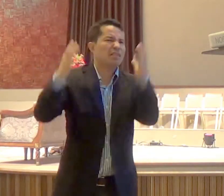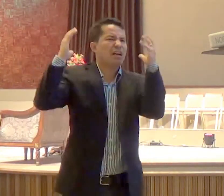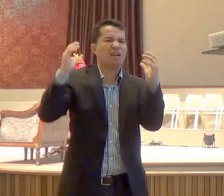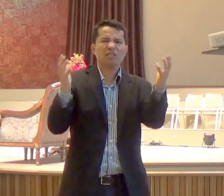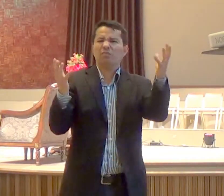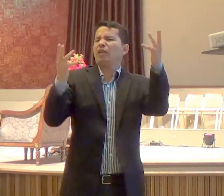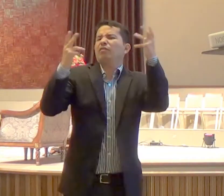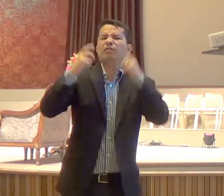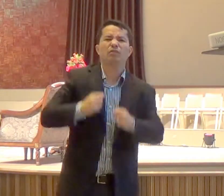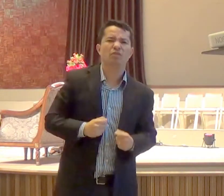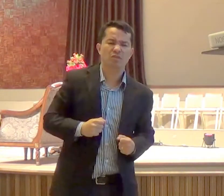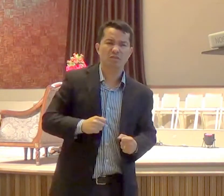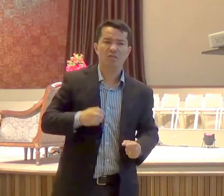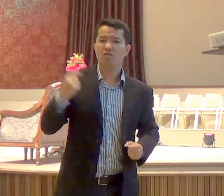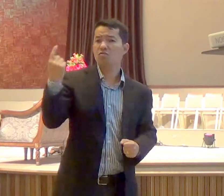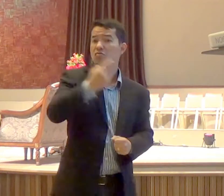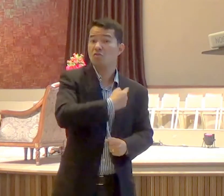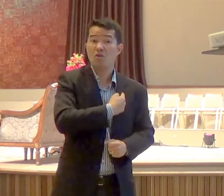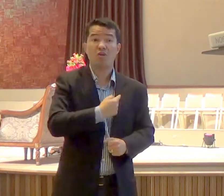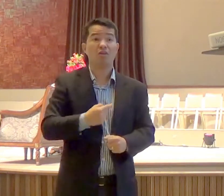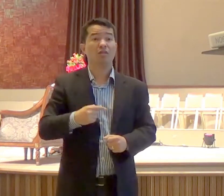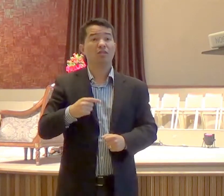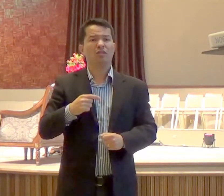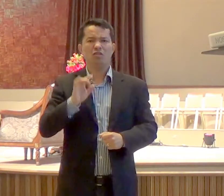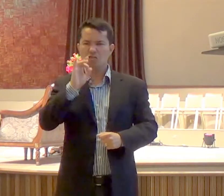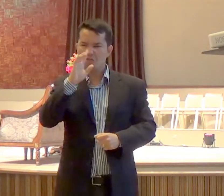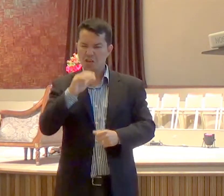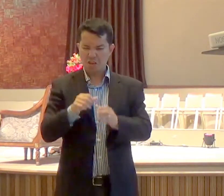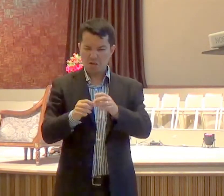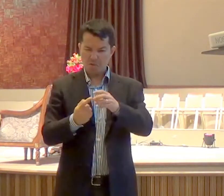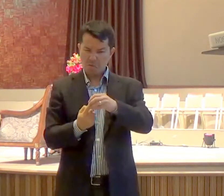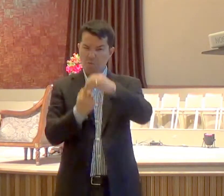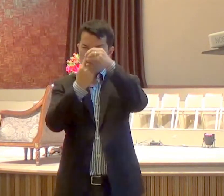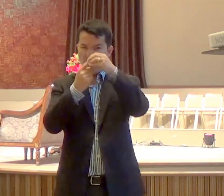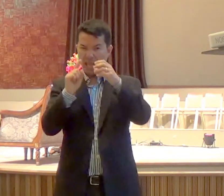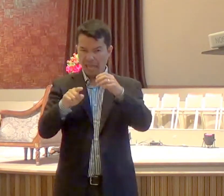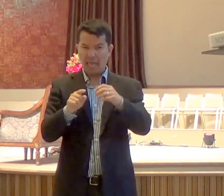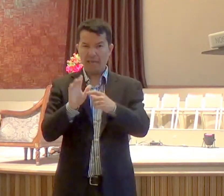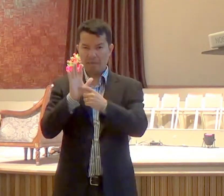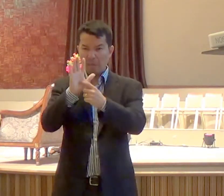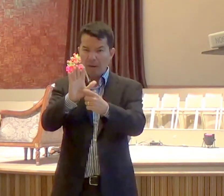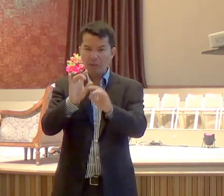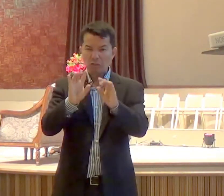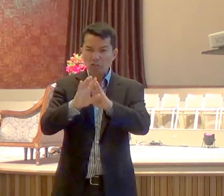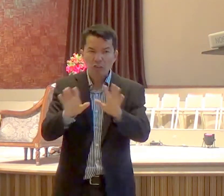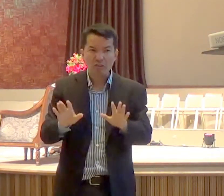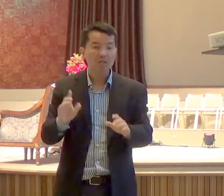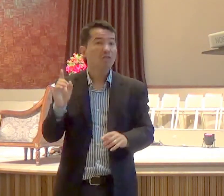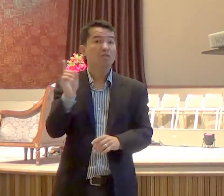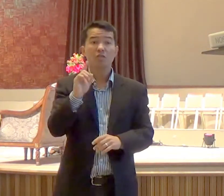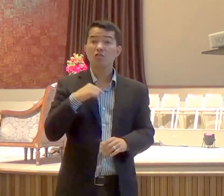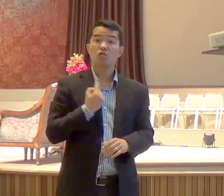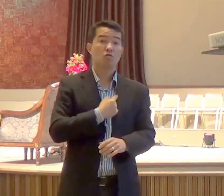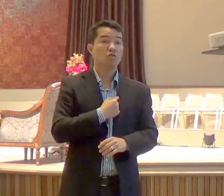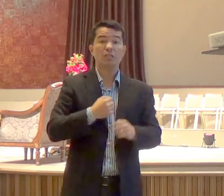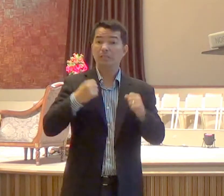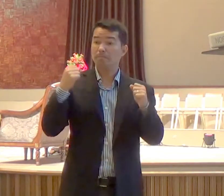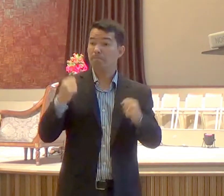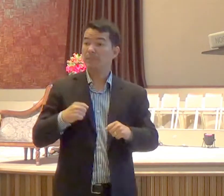nós não colocamos a mensagem nos sinais, mas nós não podemos negar que eles são importantes, e